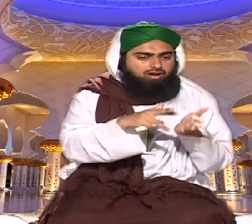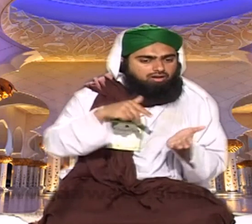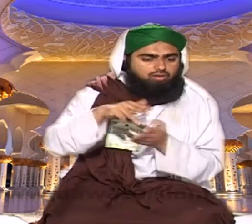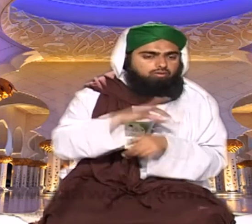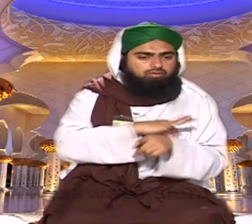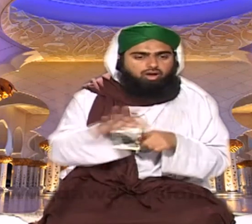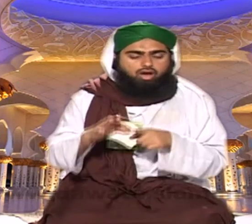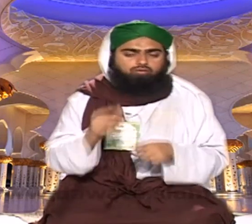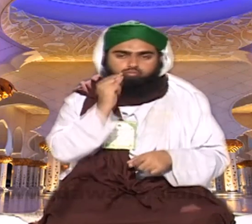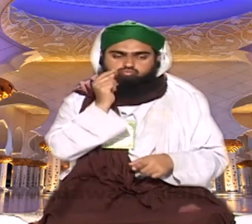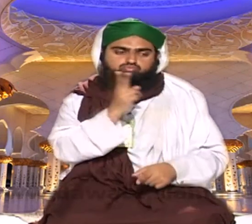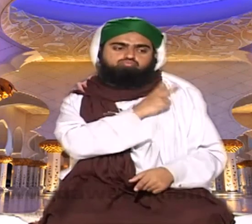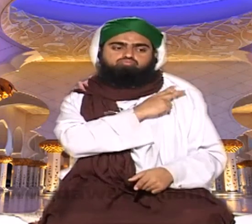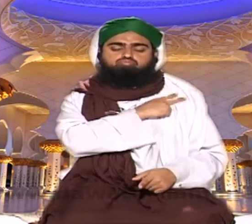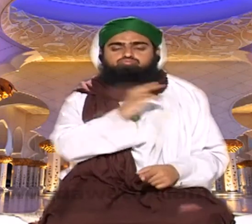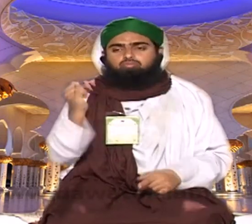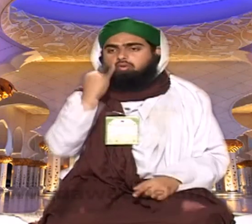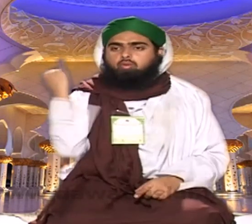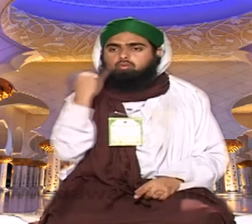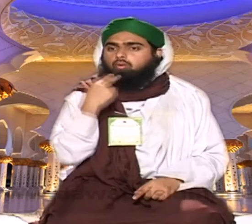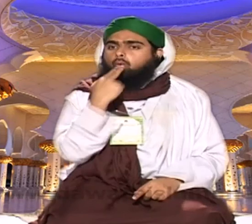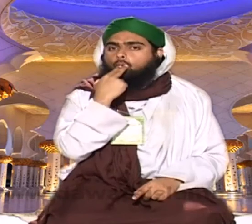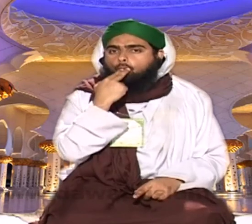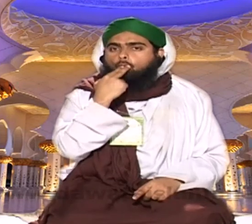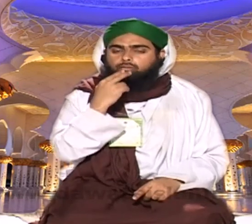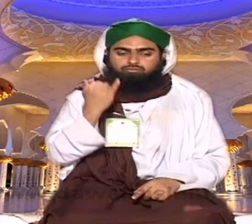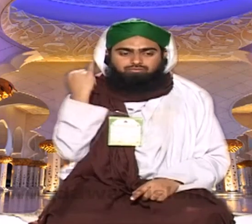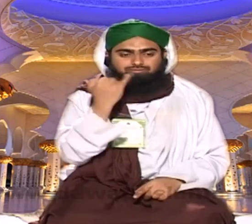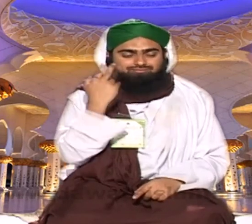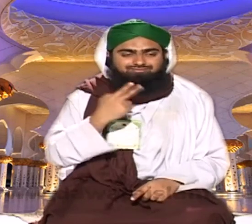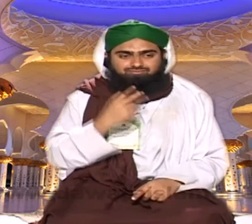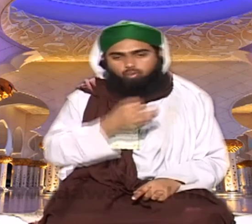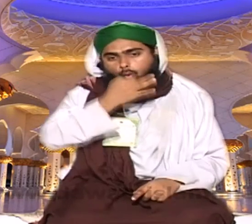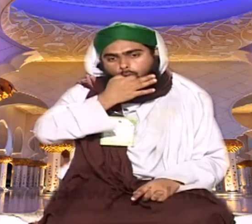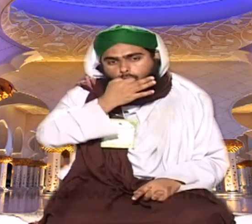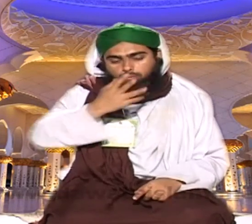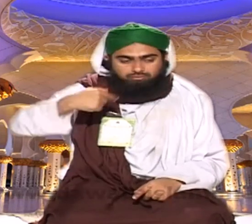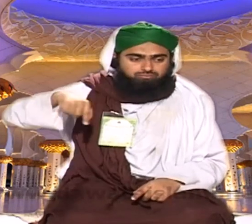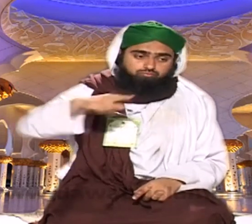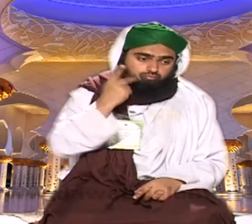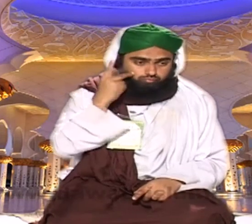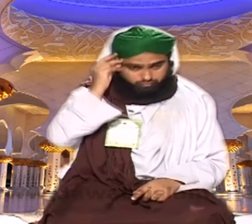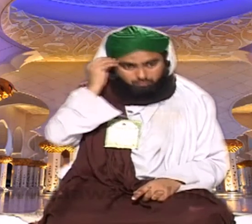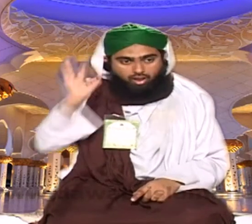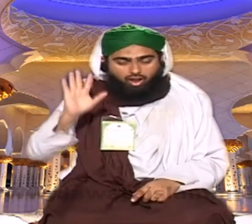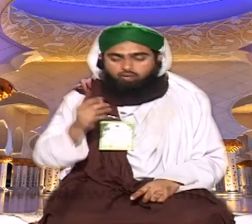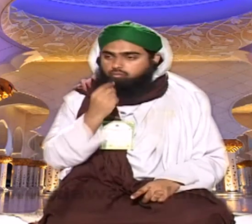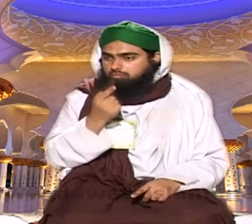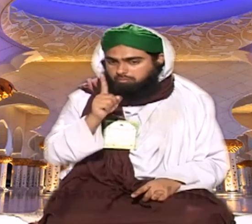دار تو ہوتا ہے اکثر و بشتر چوکی دار چوکی دار کو کہہ دیں چوکی دار مستنی اٹھائے گا چلو کوئی بات نہیں